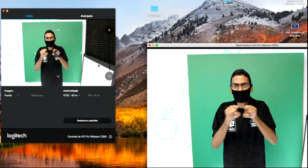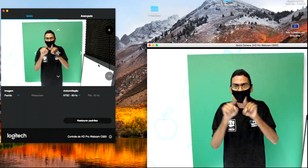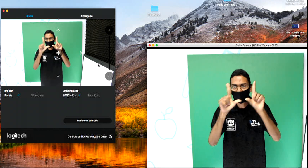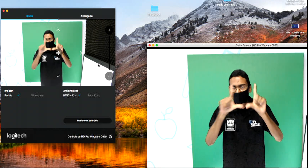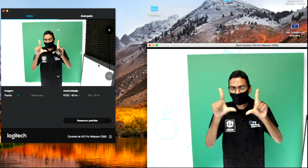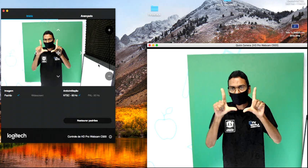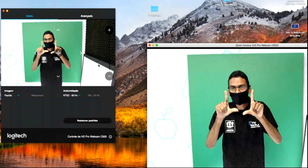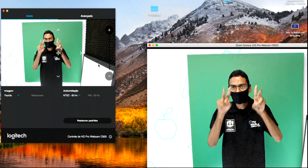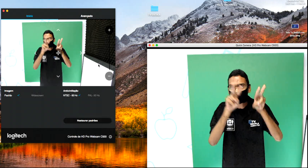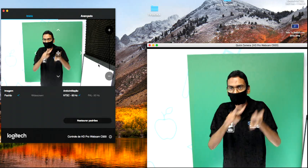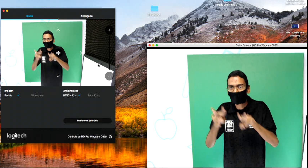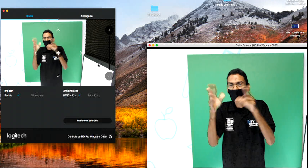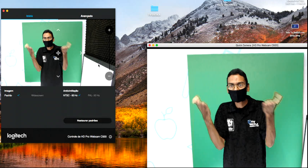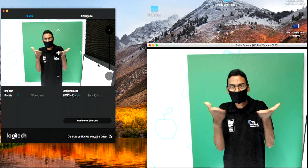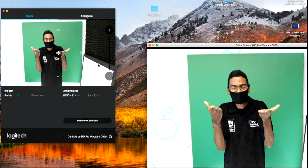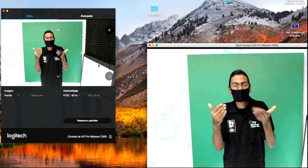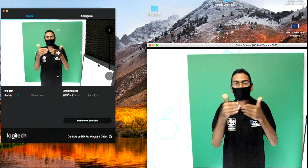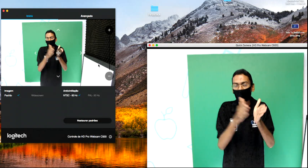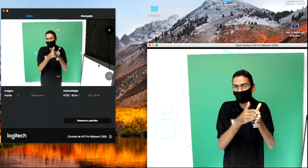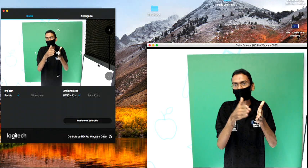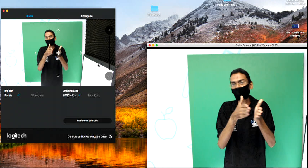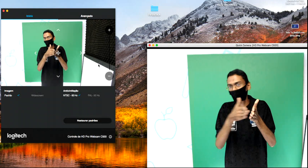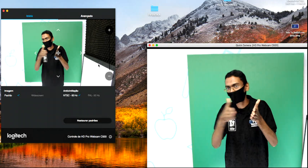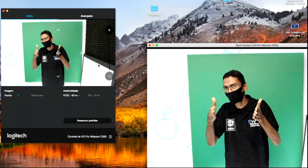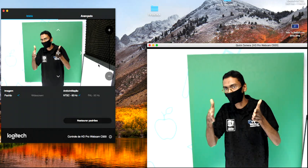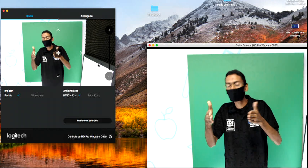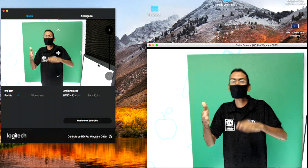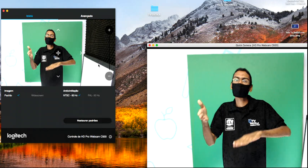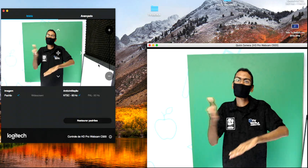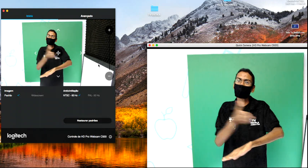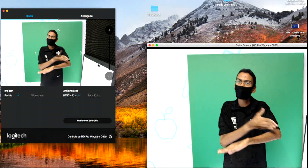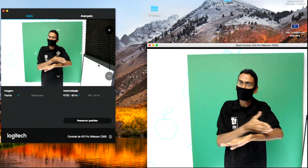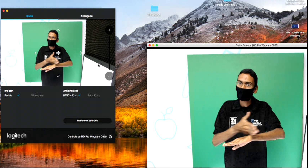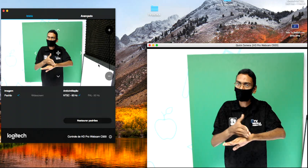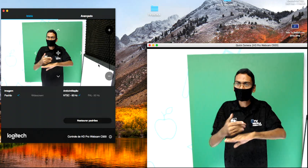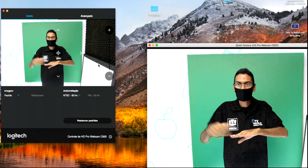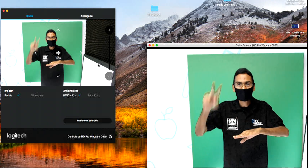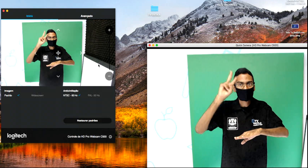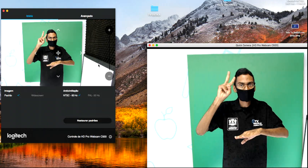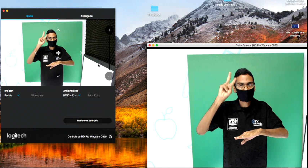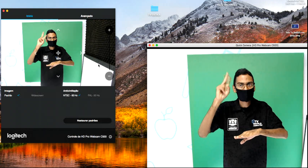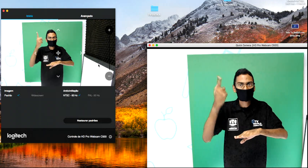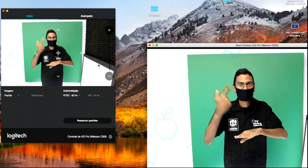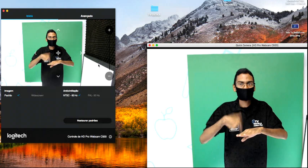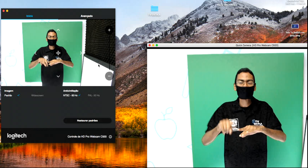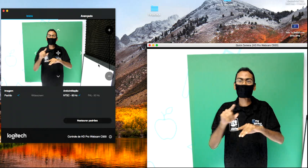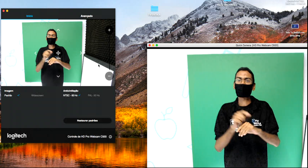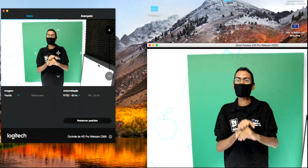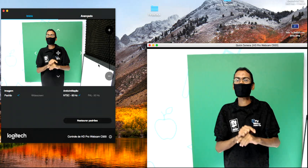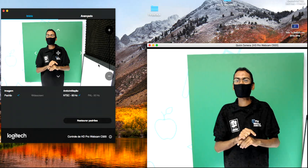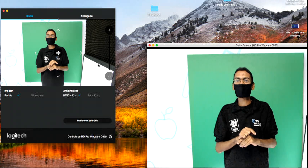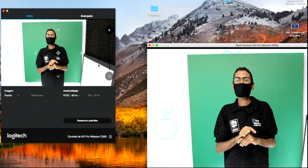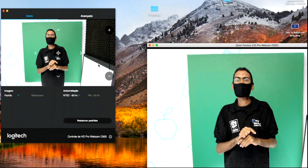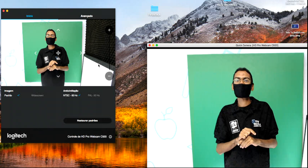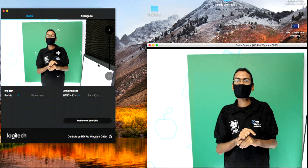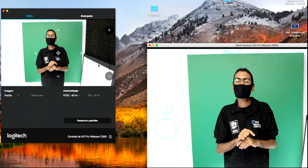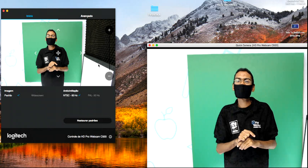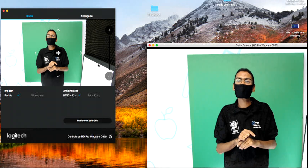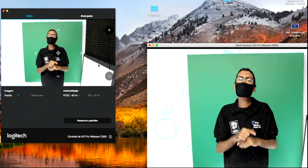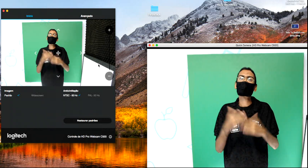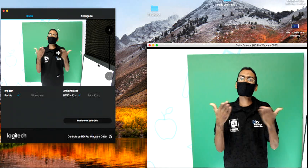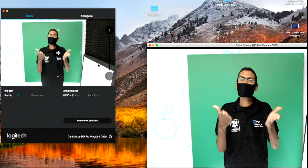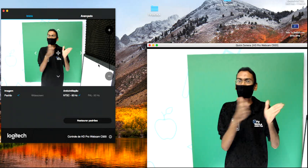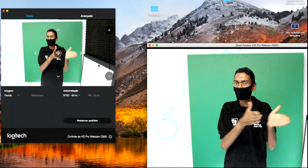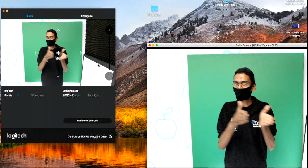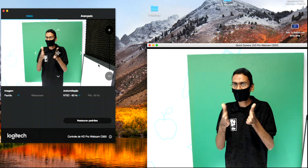história, que compreende da idade antiga até a idade contemporânea. Na sequência,